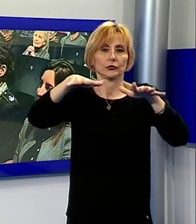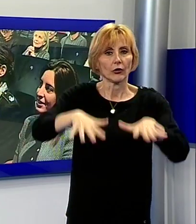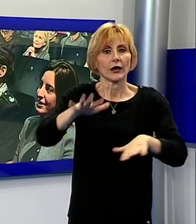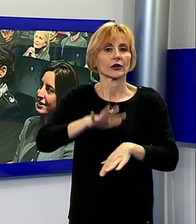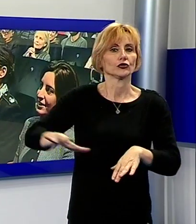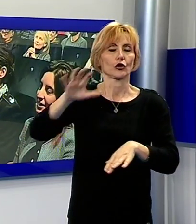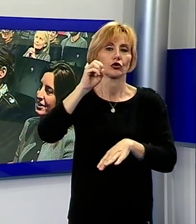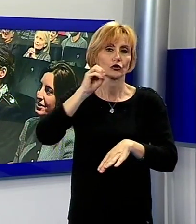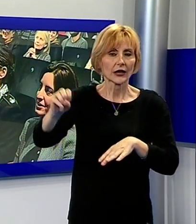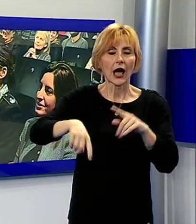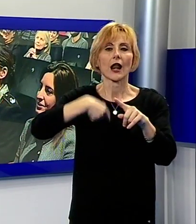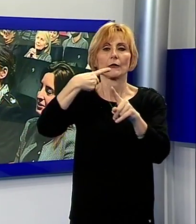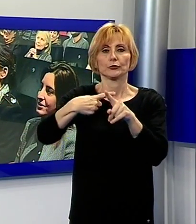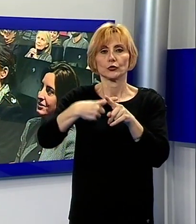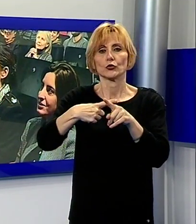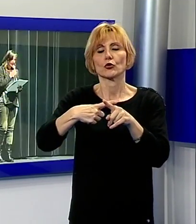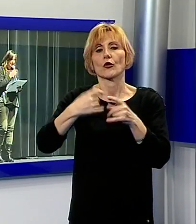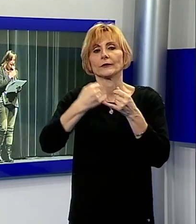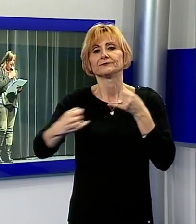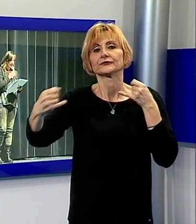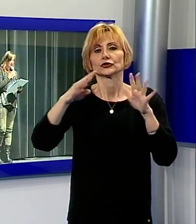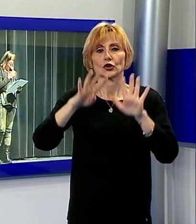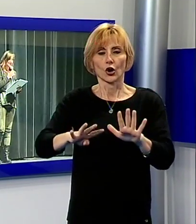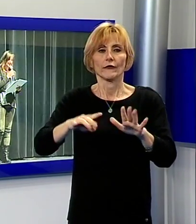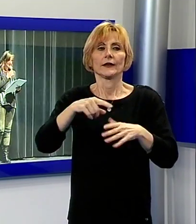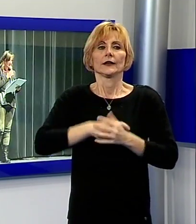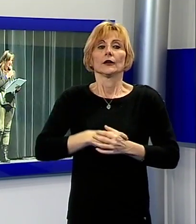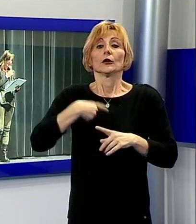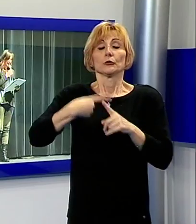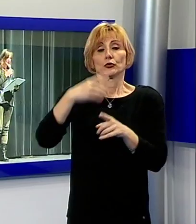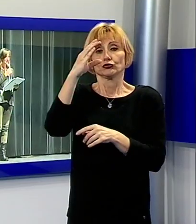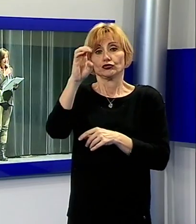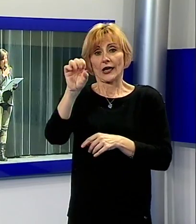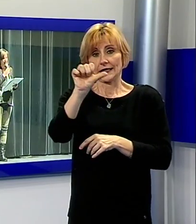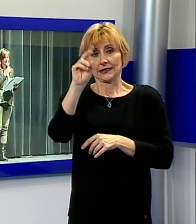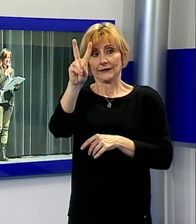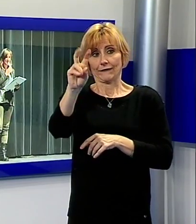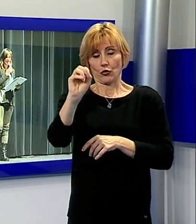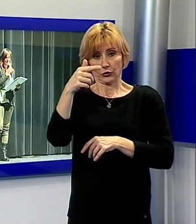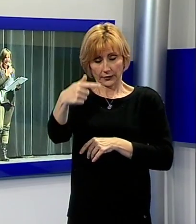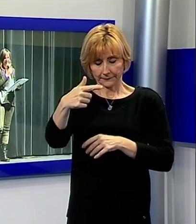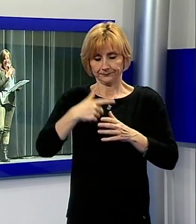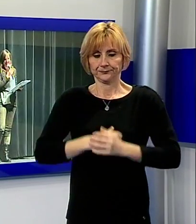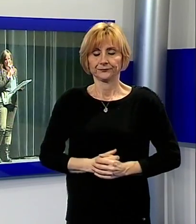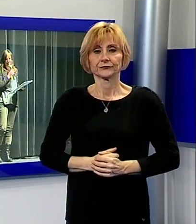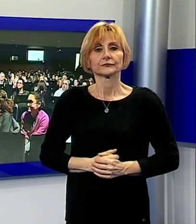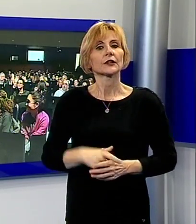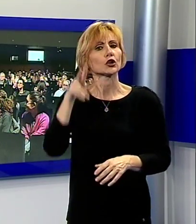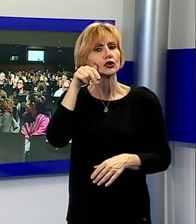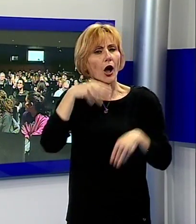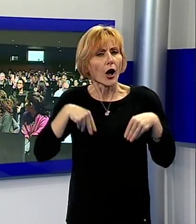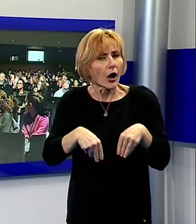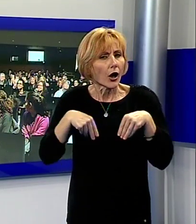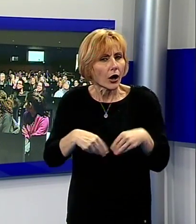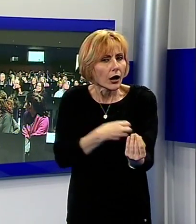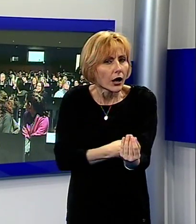di Lucca e Massacarrara e con la collaborazione di Cesvot. La presenza delle donne tra le fila dei donatori è massiccia soprattutto